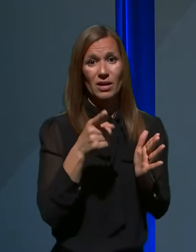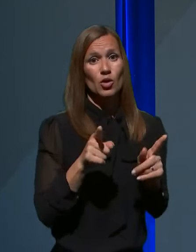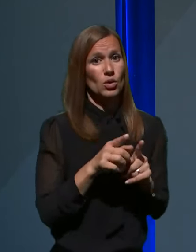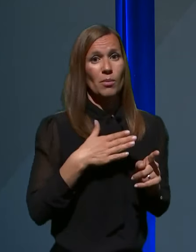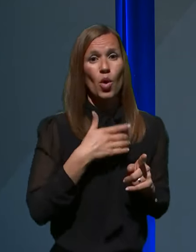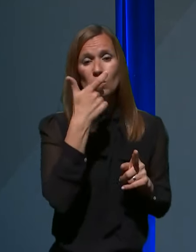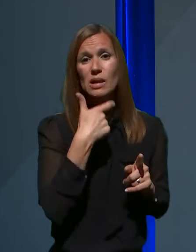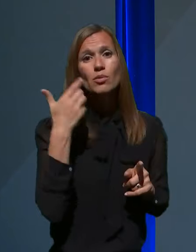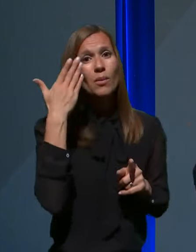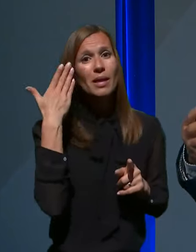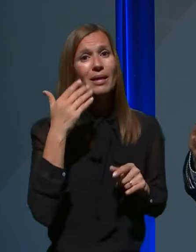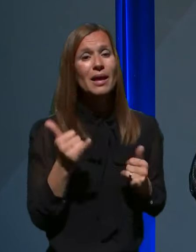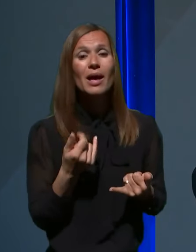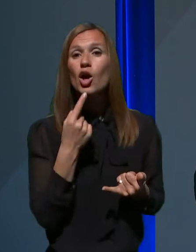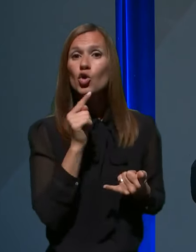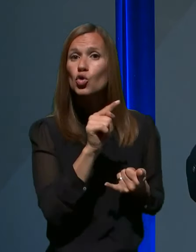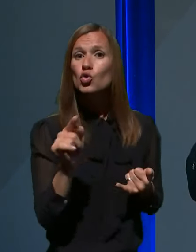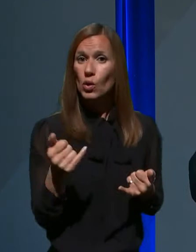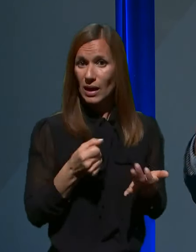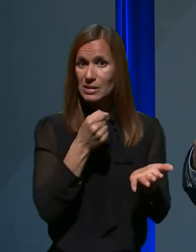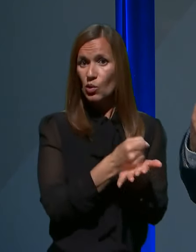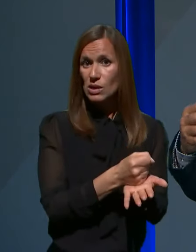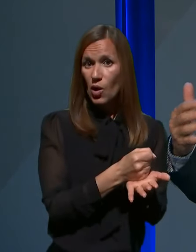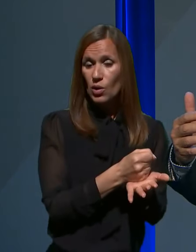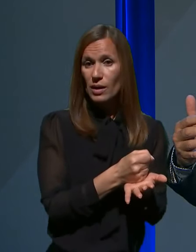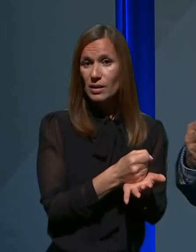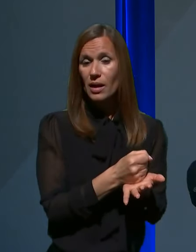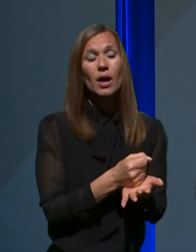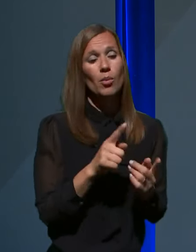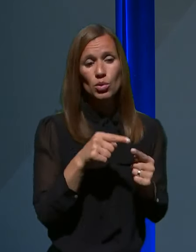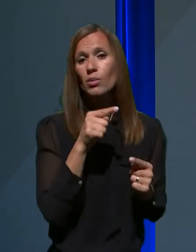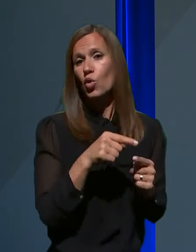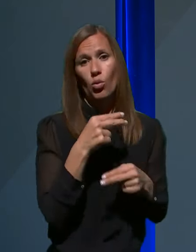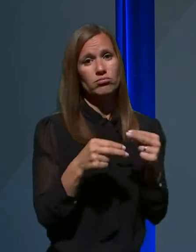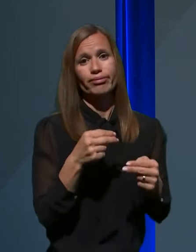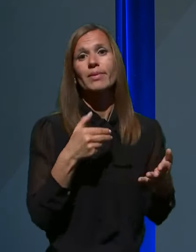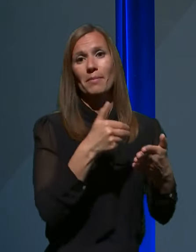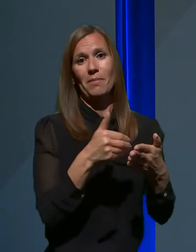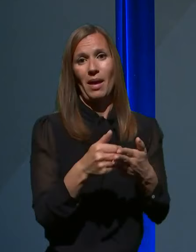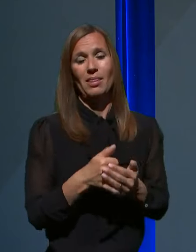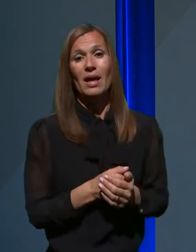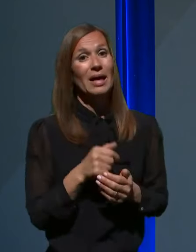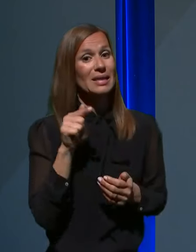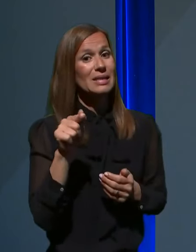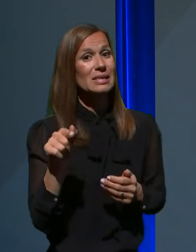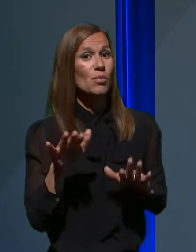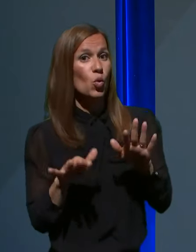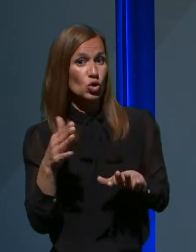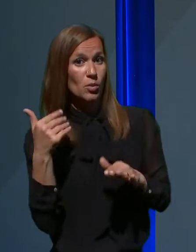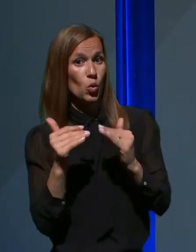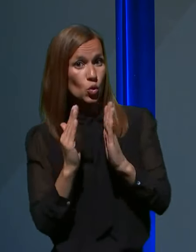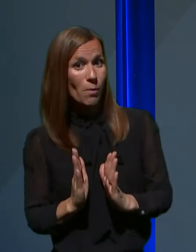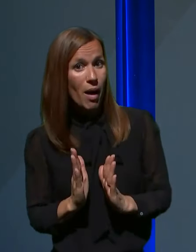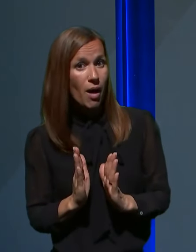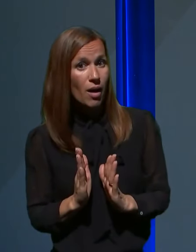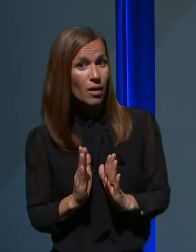je, da kdor je izpostavljen, mu ne dvomno to pripada. Tisti, ki je pa bil morda doma in ni